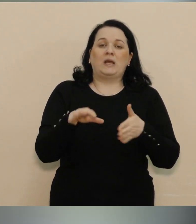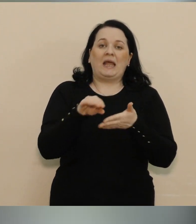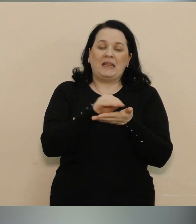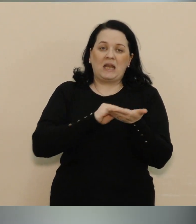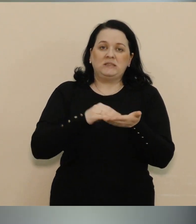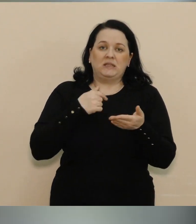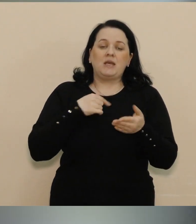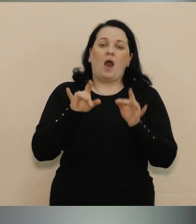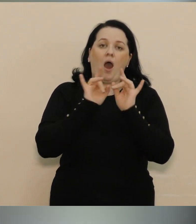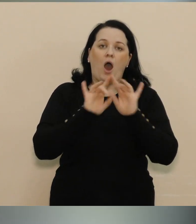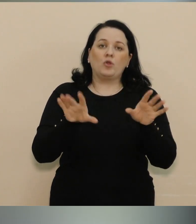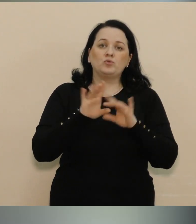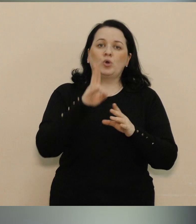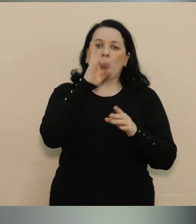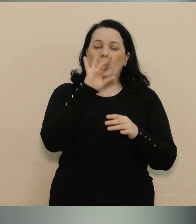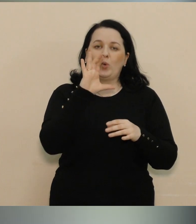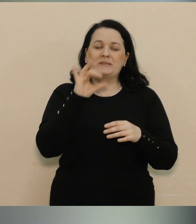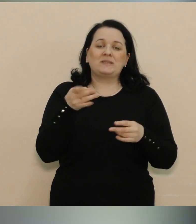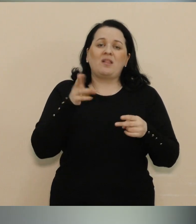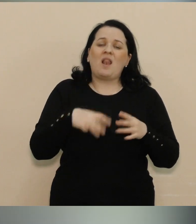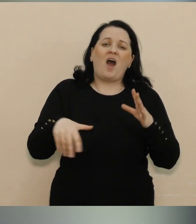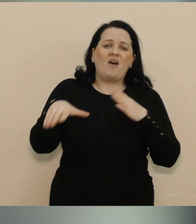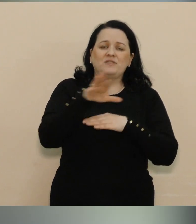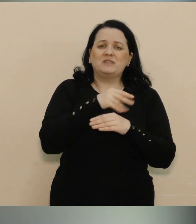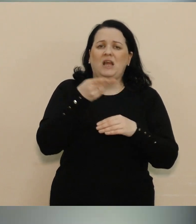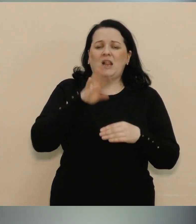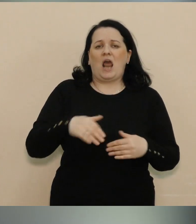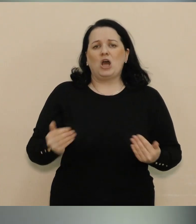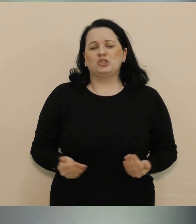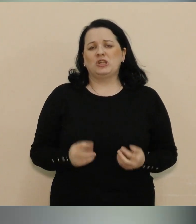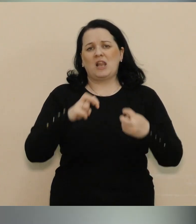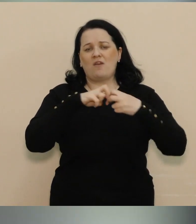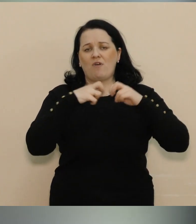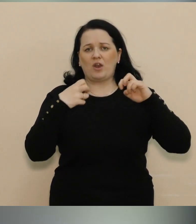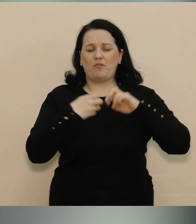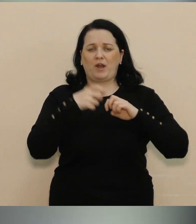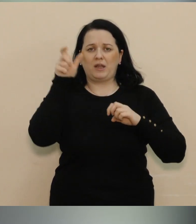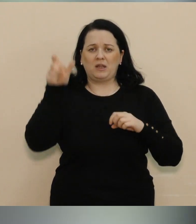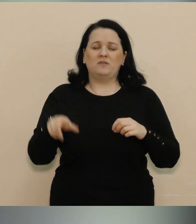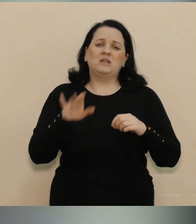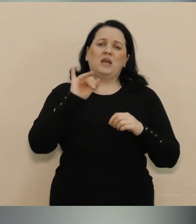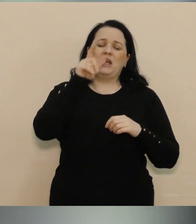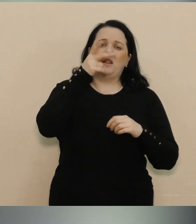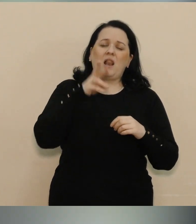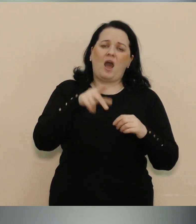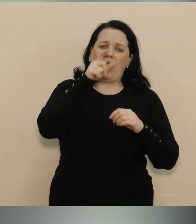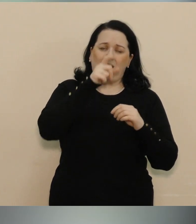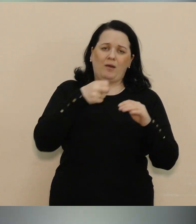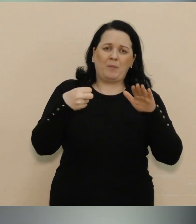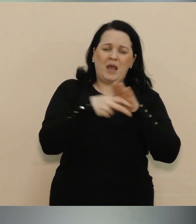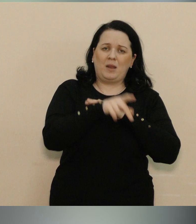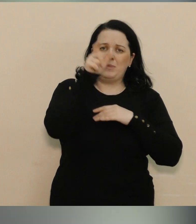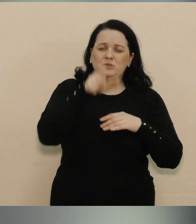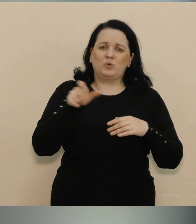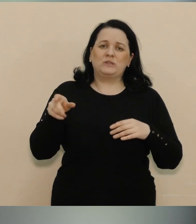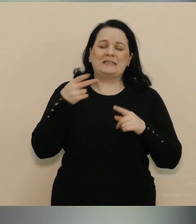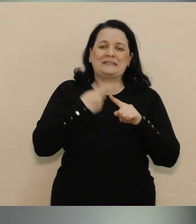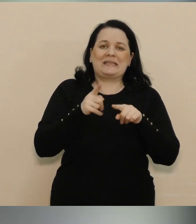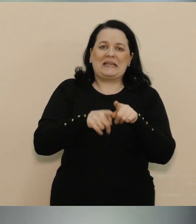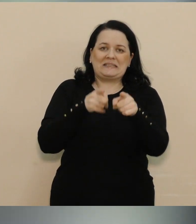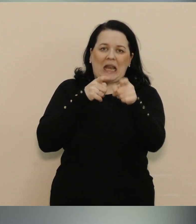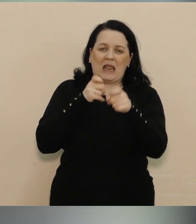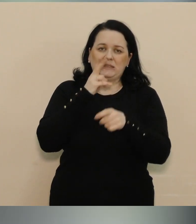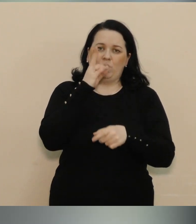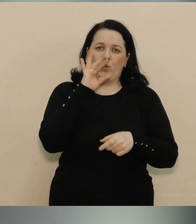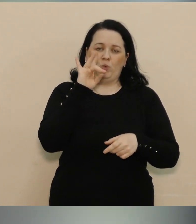анонсую курси для всіх, тобто це і для жителів Франківська, і для внутрішньопереміщених осіб. Це стрілецькі курси,